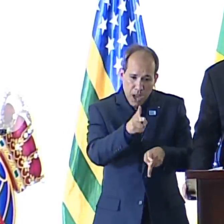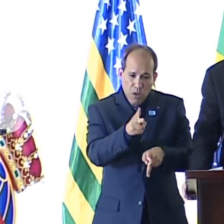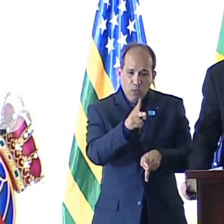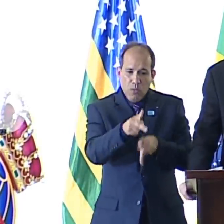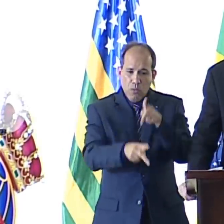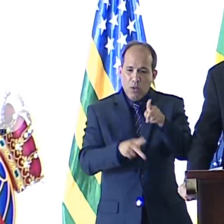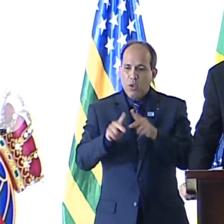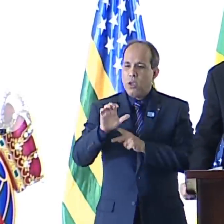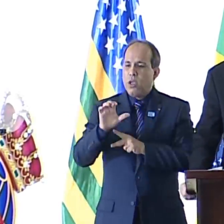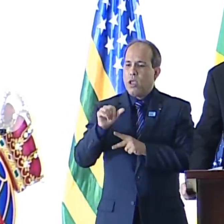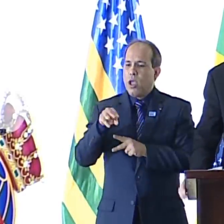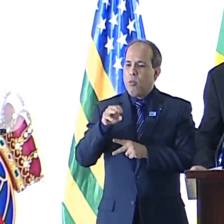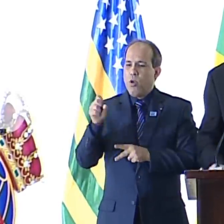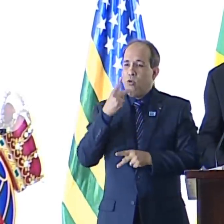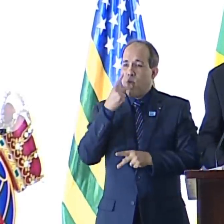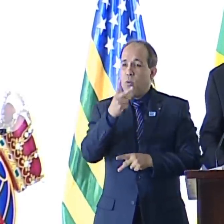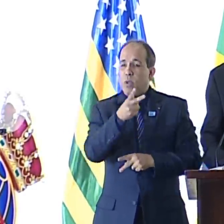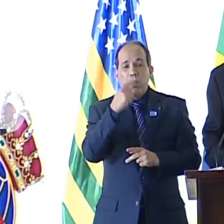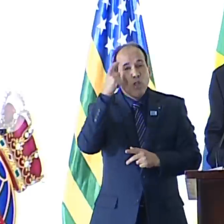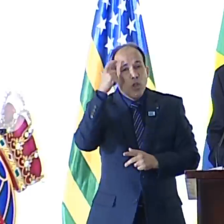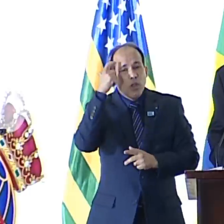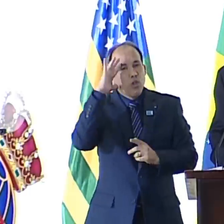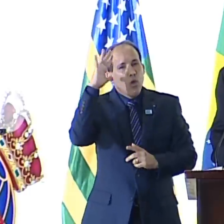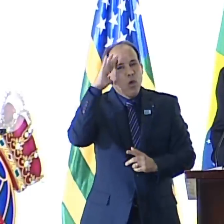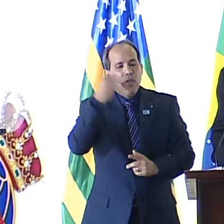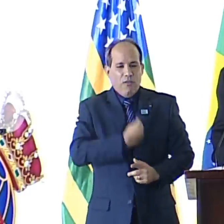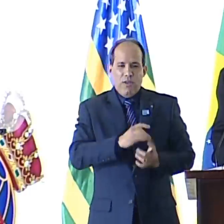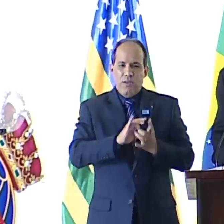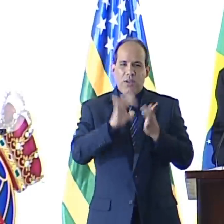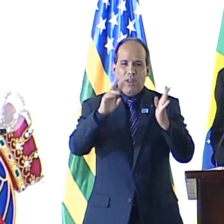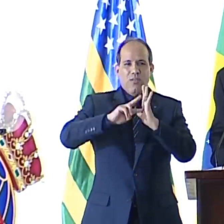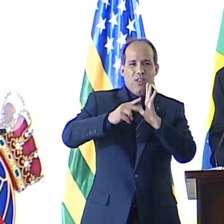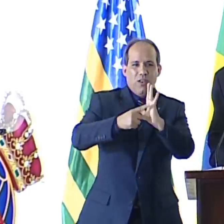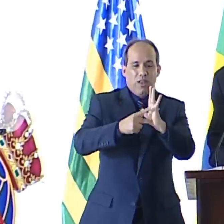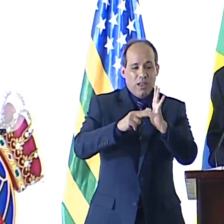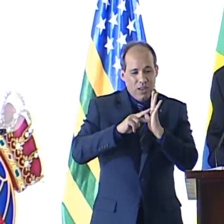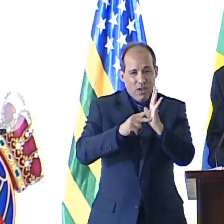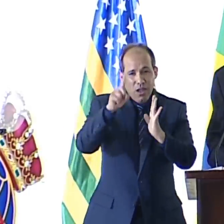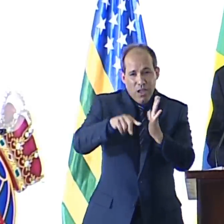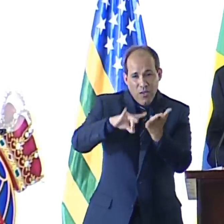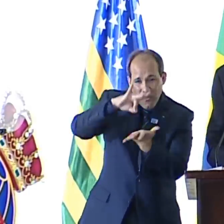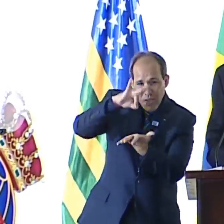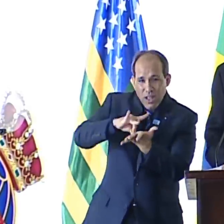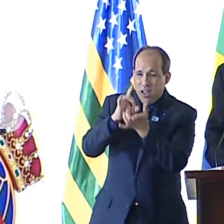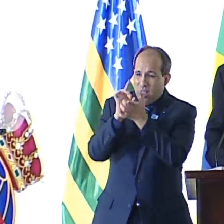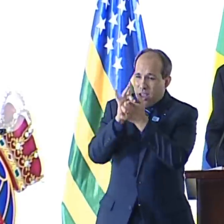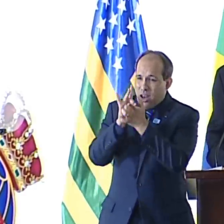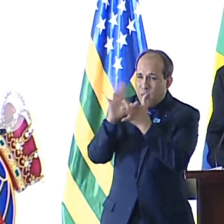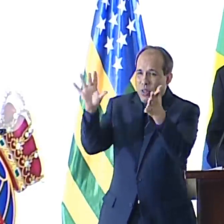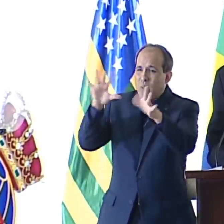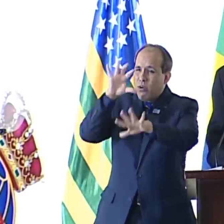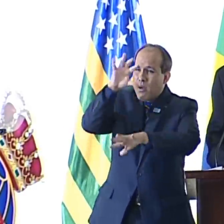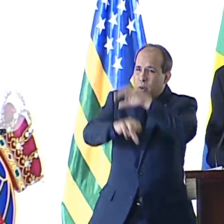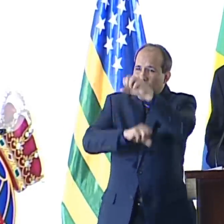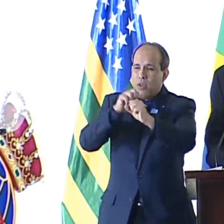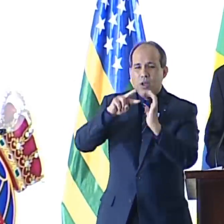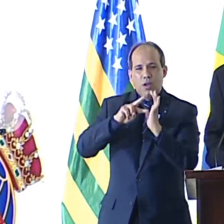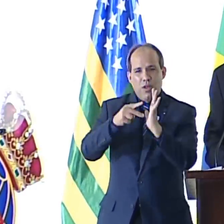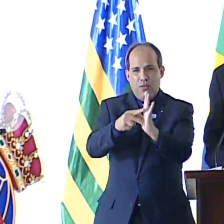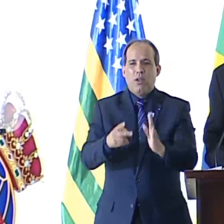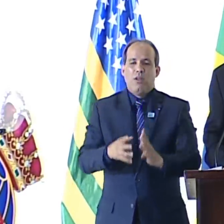dizia Camões, sonhar e viver uma vida com significado, onde o significado é justamente a liberdade para buscar o significado.